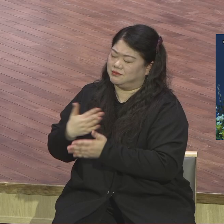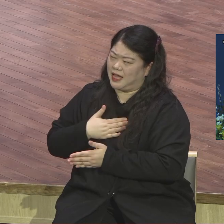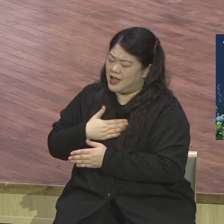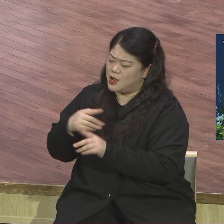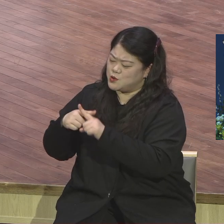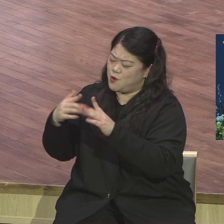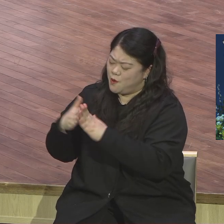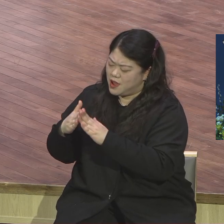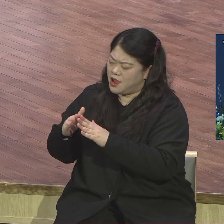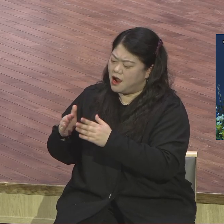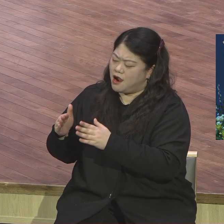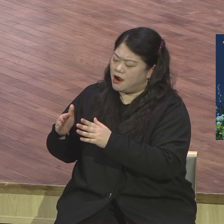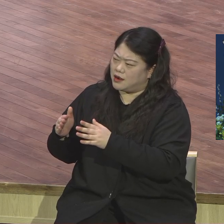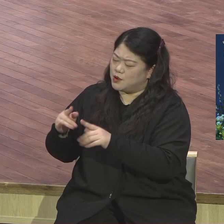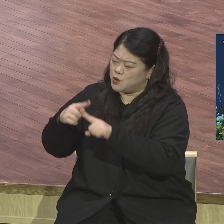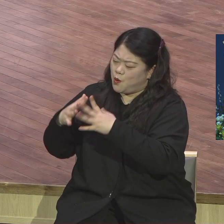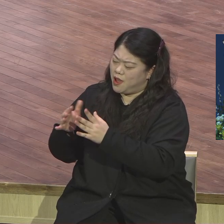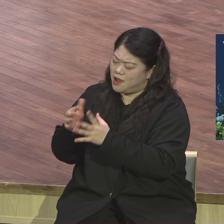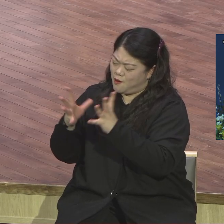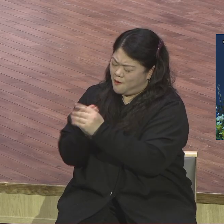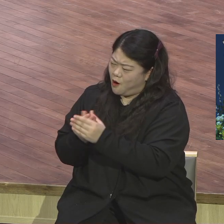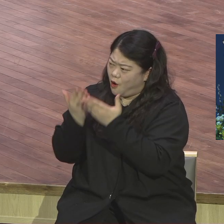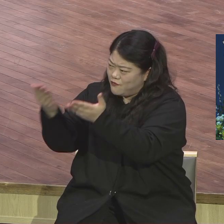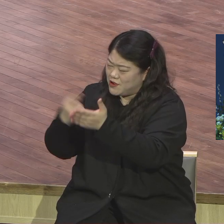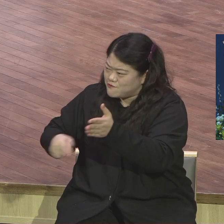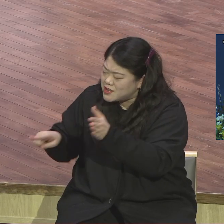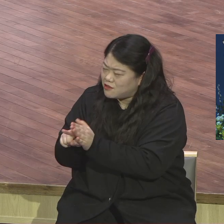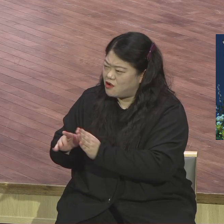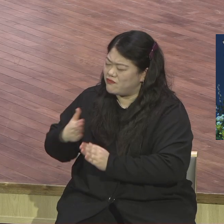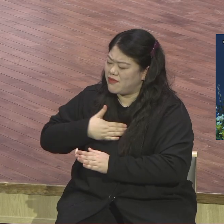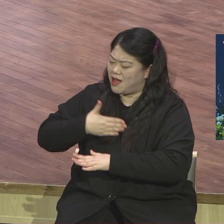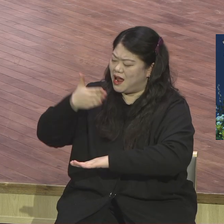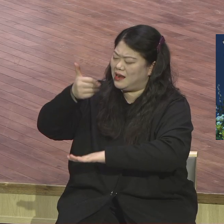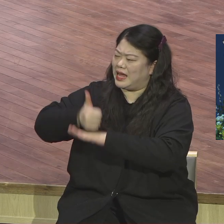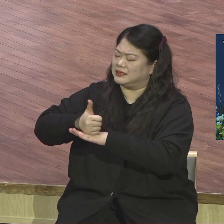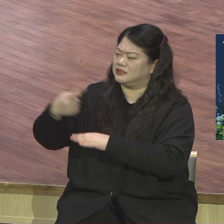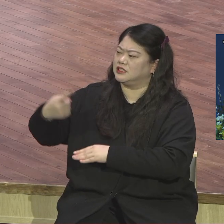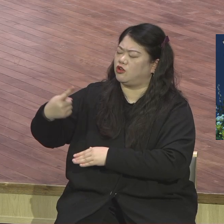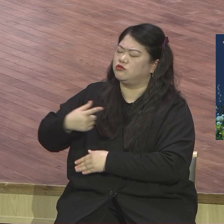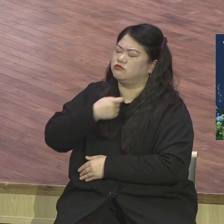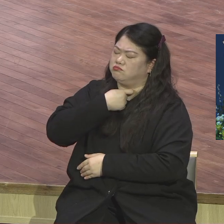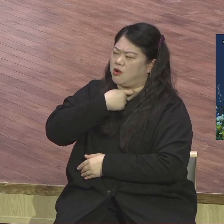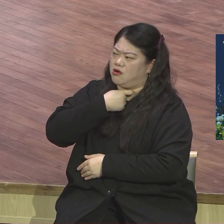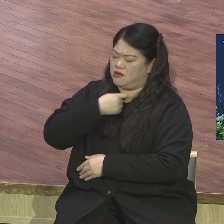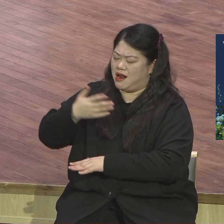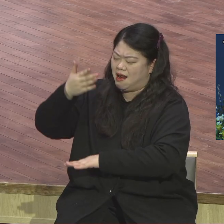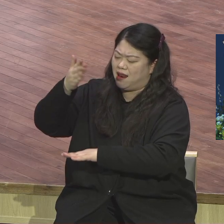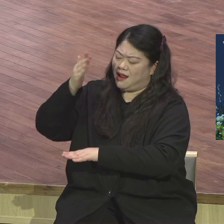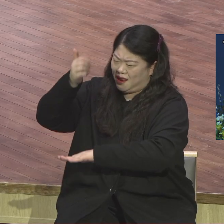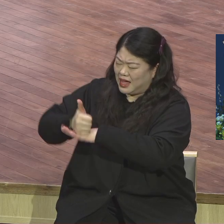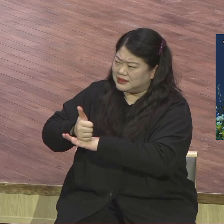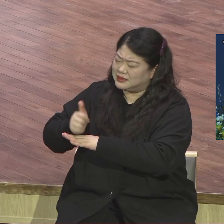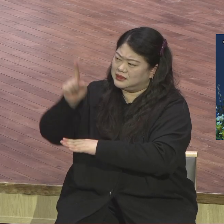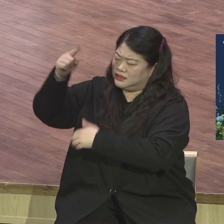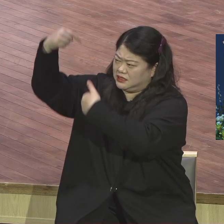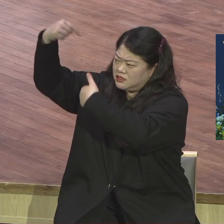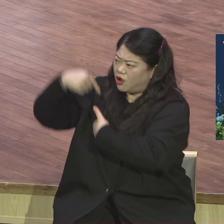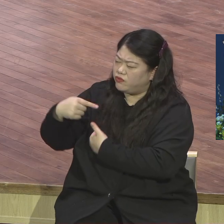경제축복을 줘 사업 당당하게 하나님께 강구하세요 하나님 안 주시면 못합니다 뭐 주셔야